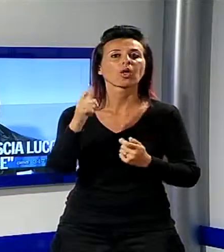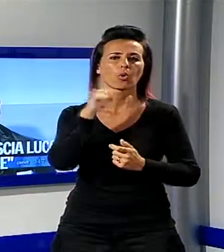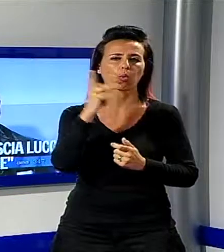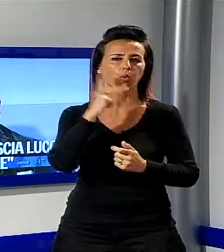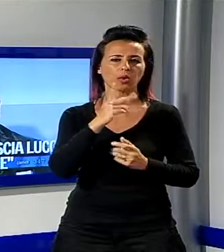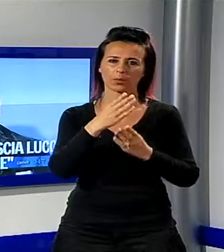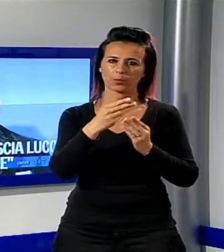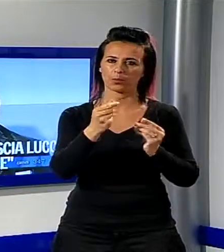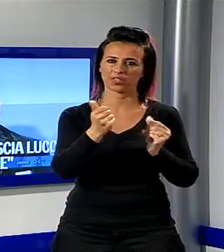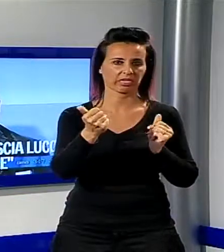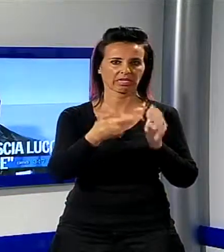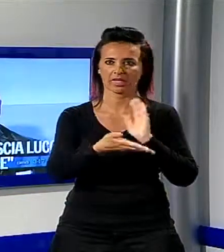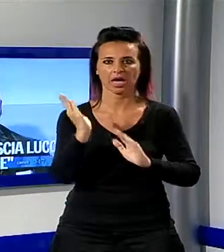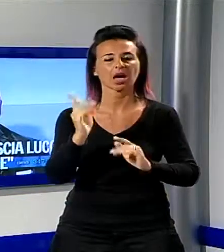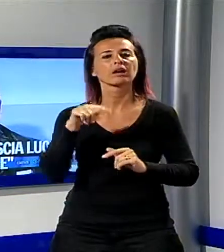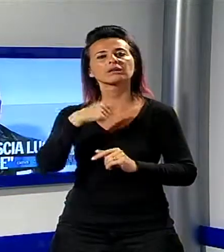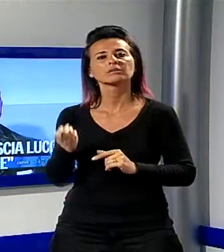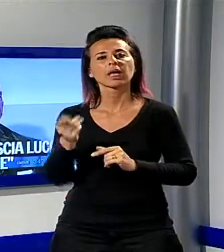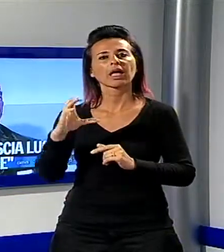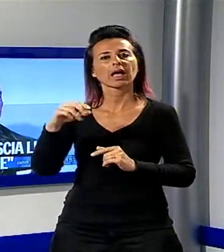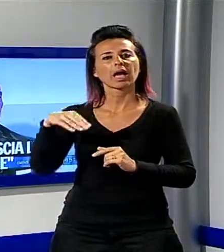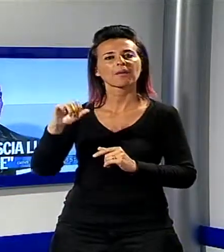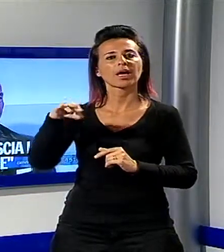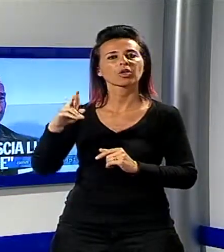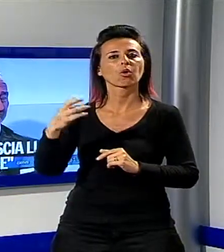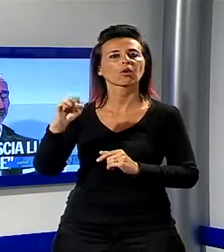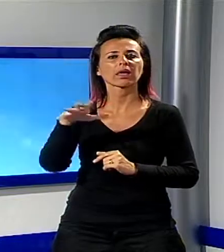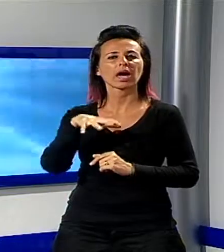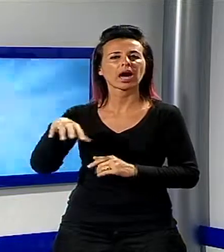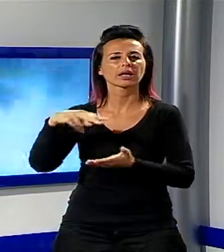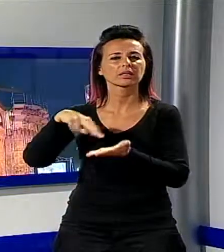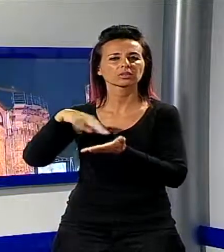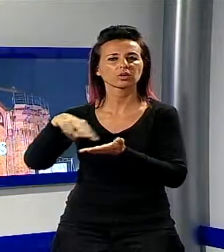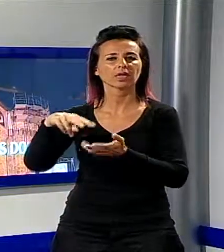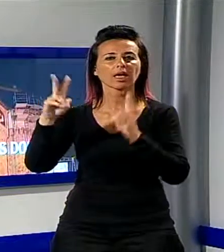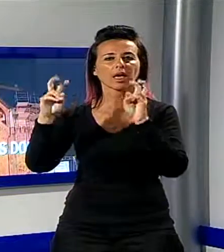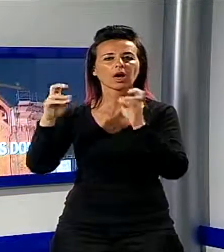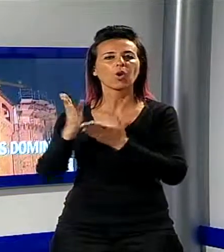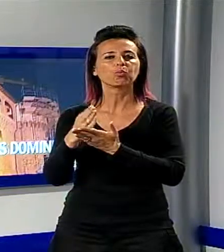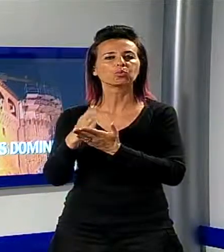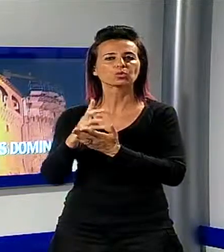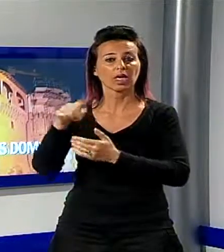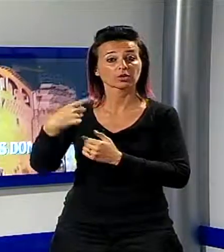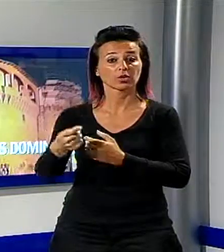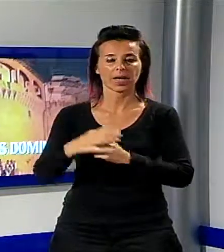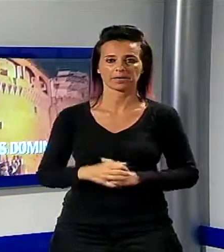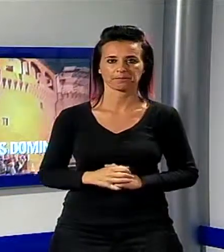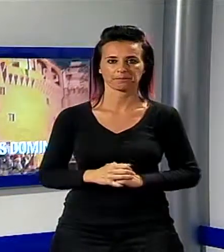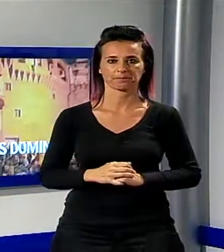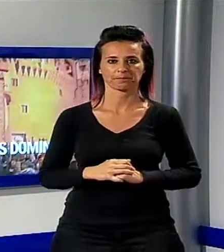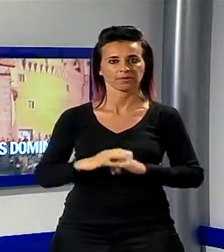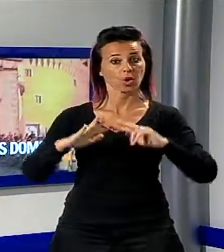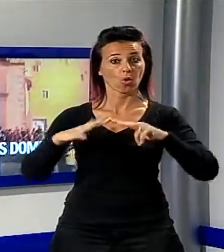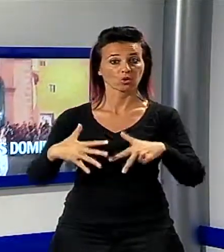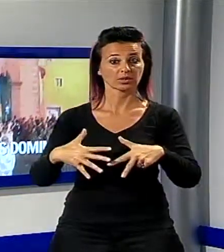trasferire la manifestazione nell'area bussola domani. Ottava del Corpus Domini, fede e tradizione,